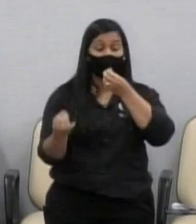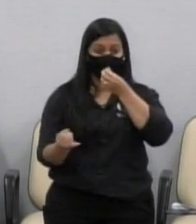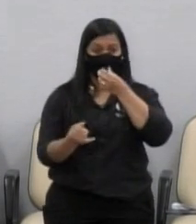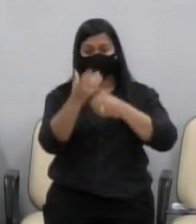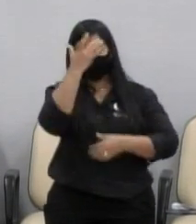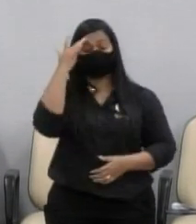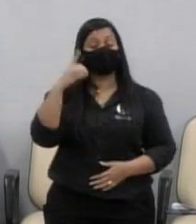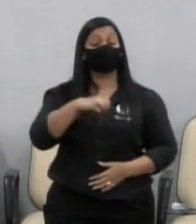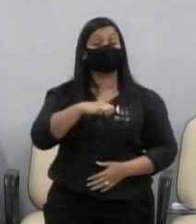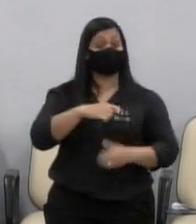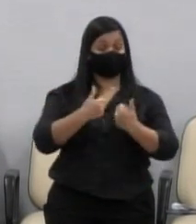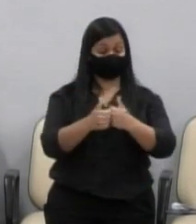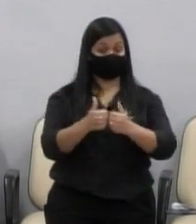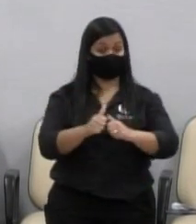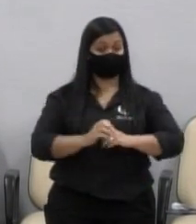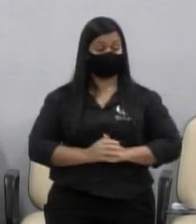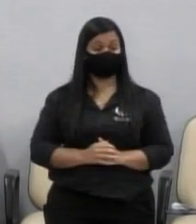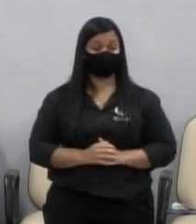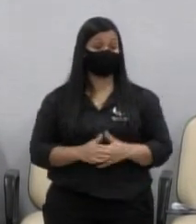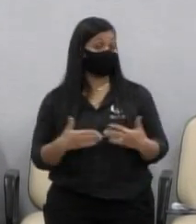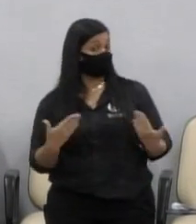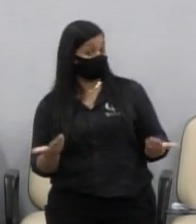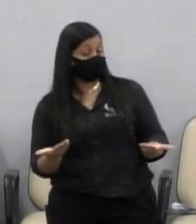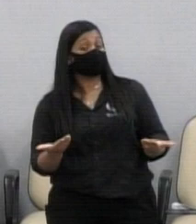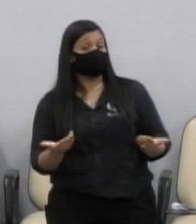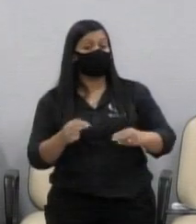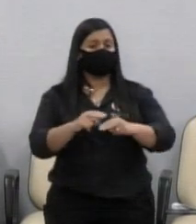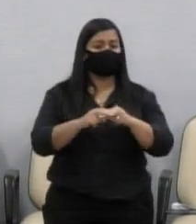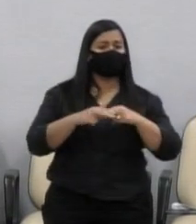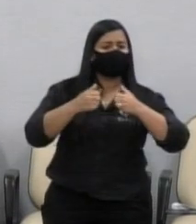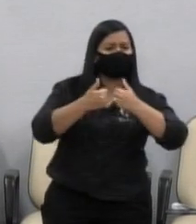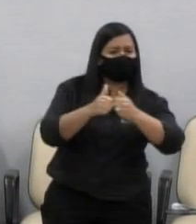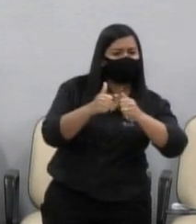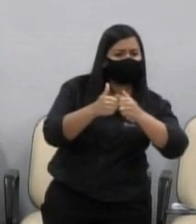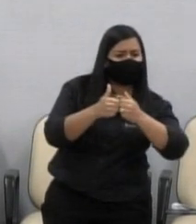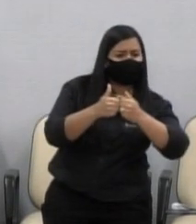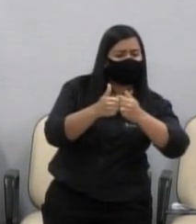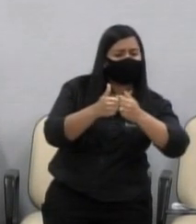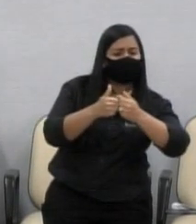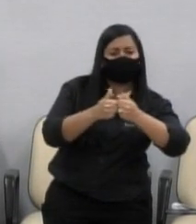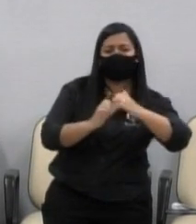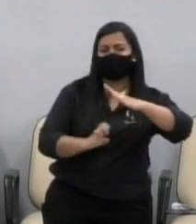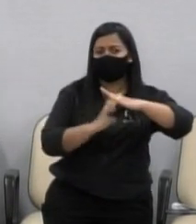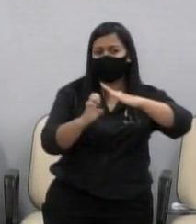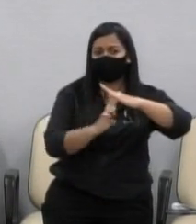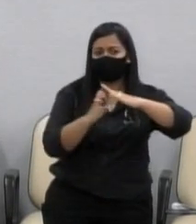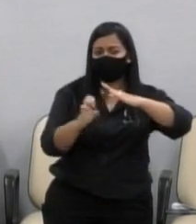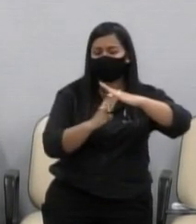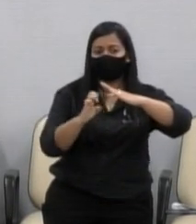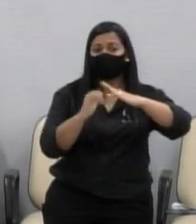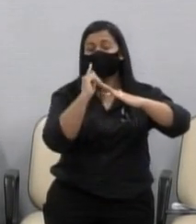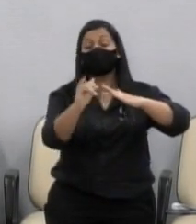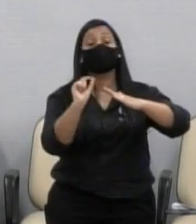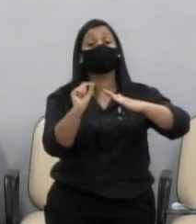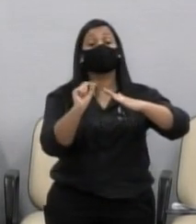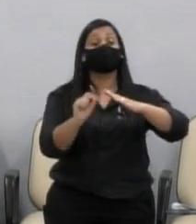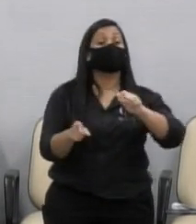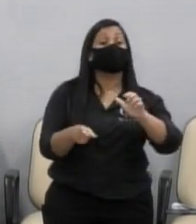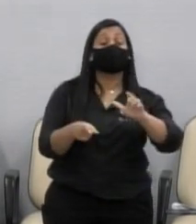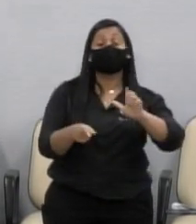ônibus. No caso, a empresa colocaria a informação no letreiro digital para que,